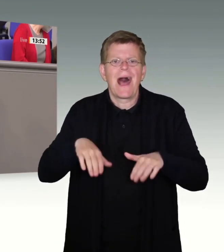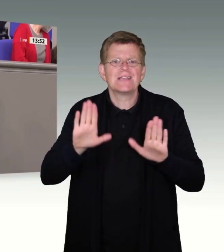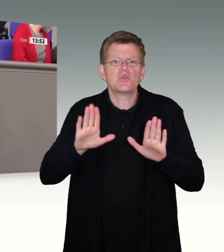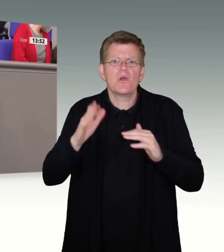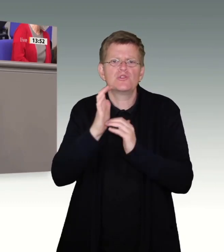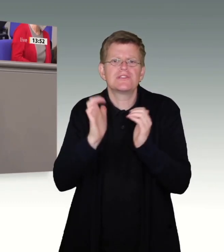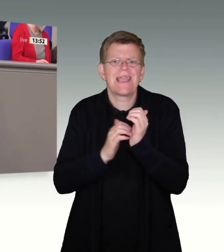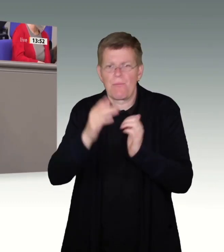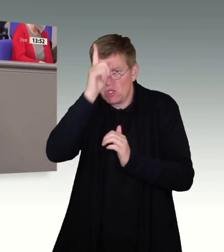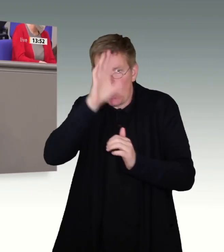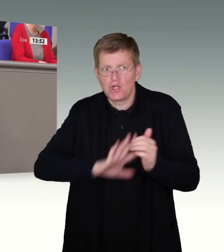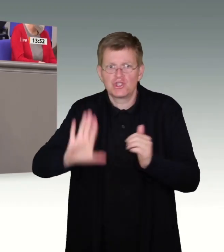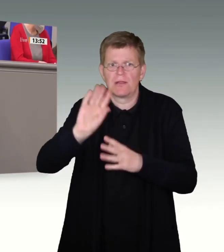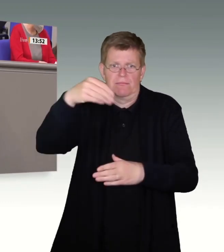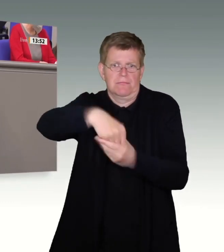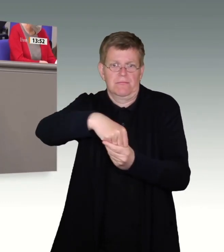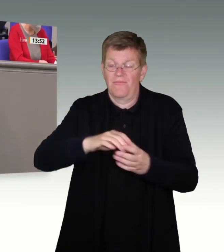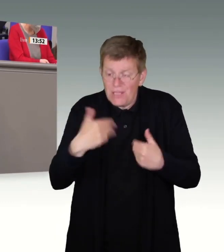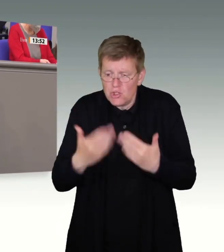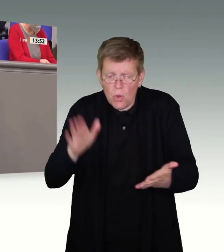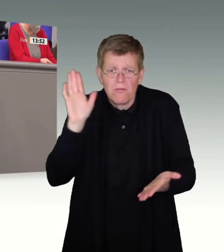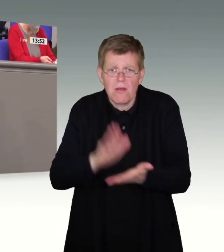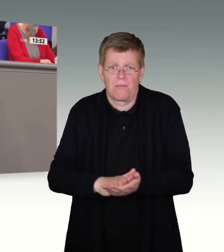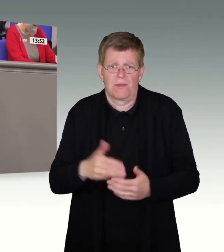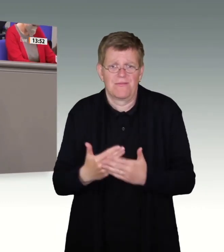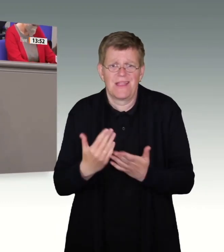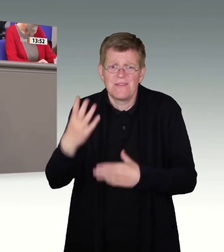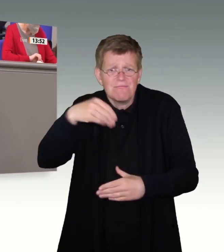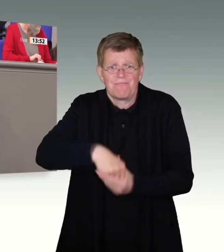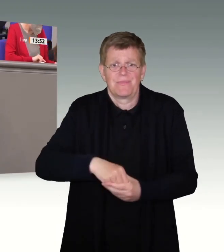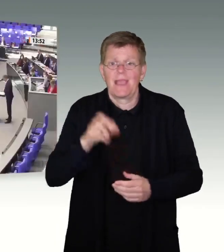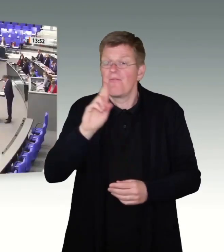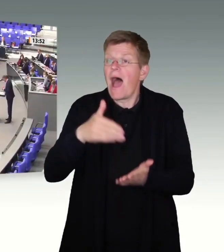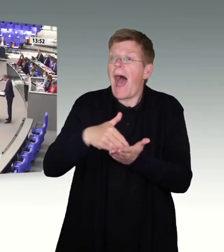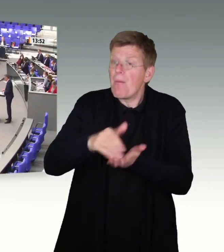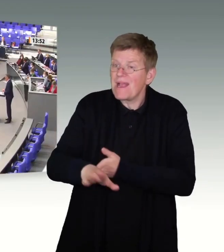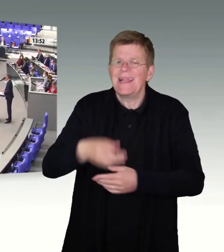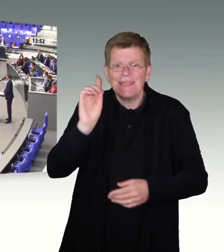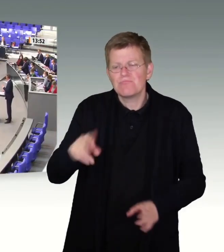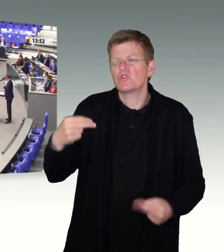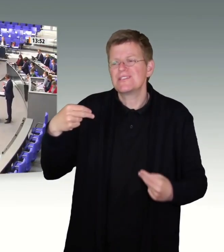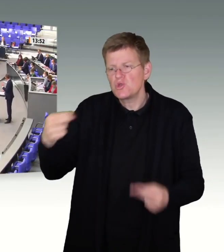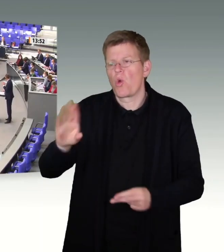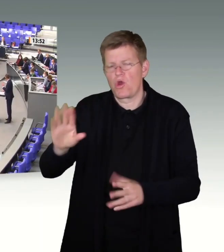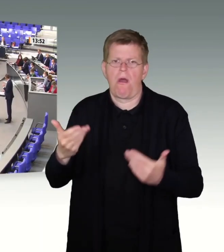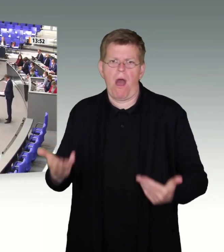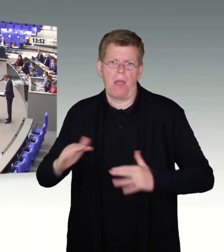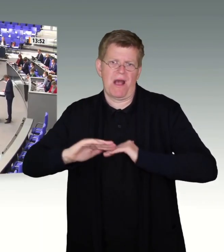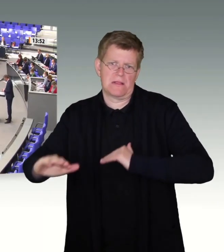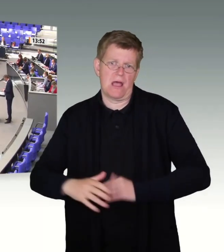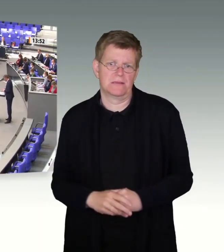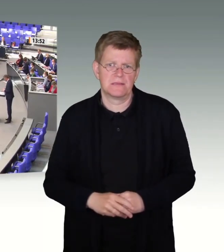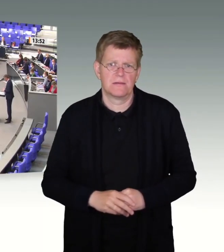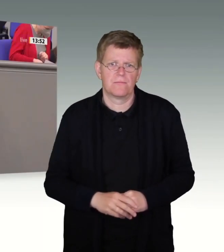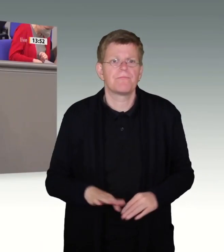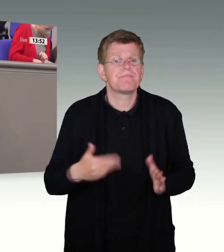Asylsystems in Deutschland, eines funktionierenden Asylsystems in Deutschland. Und deshalb bekennen wir uns, wir bekennen uns ausdrücklich